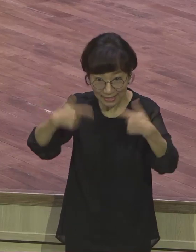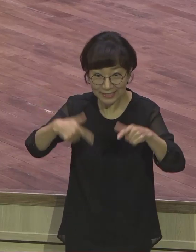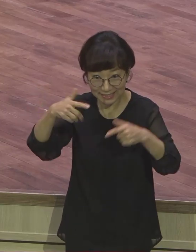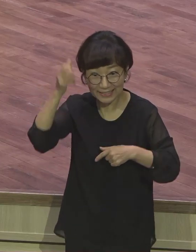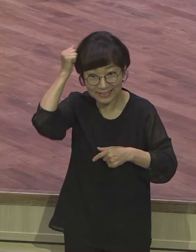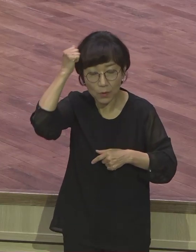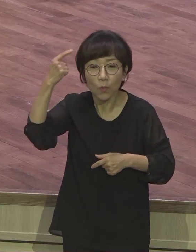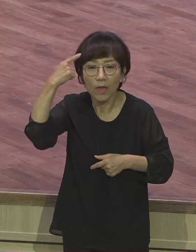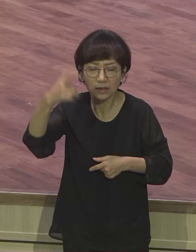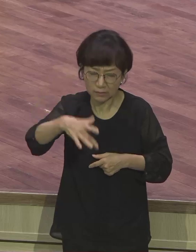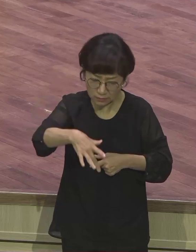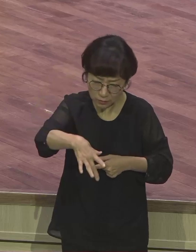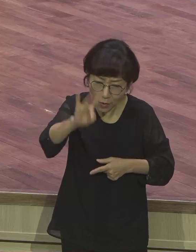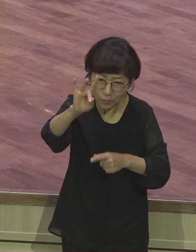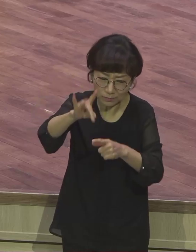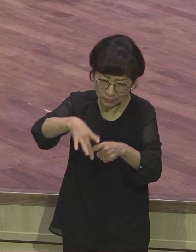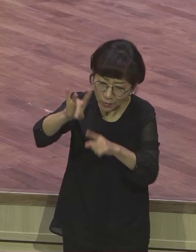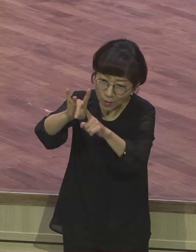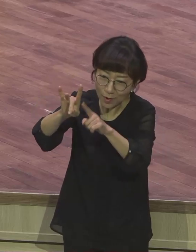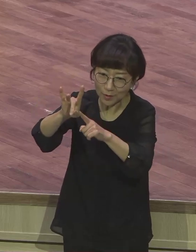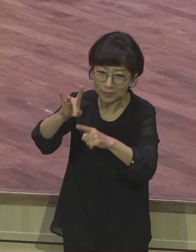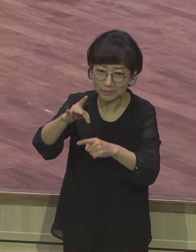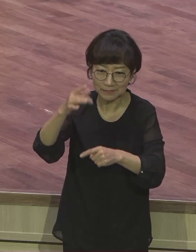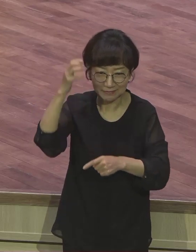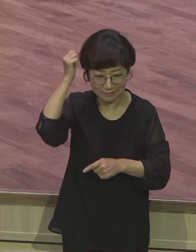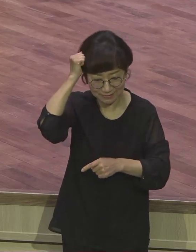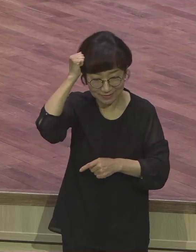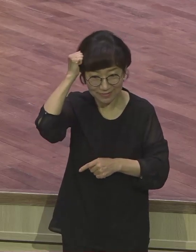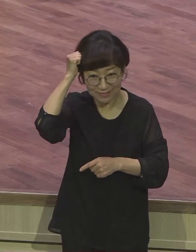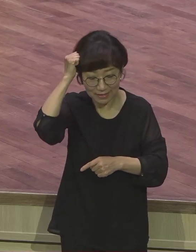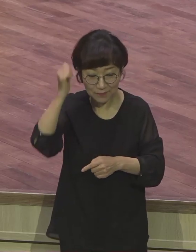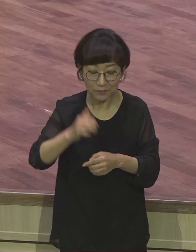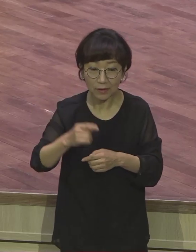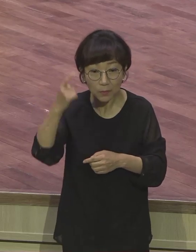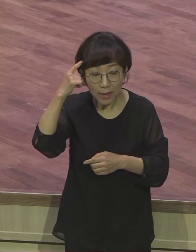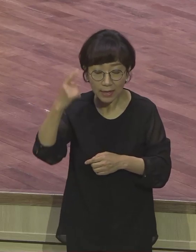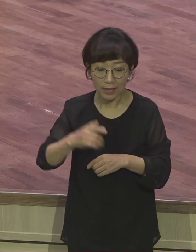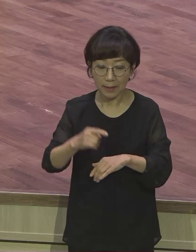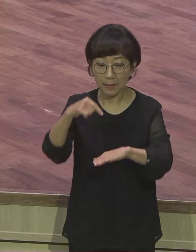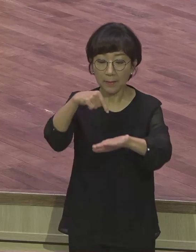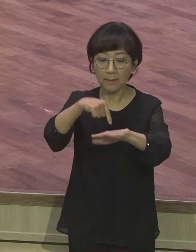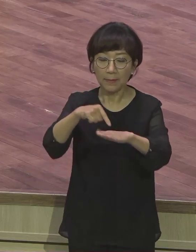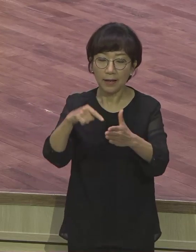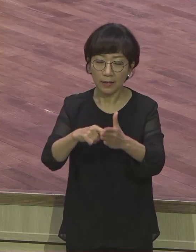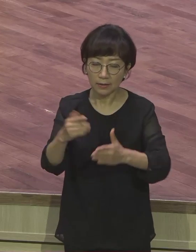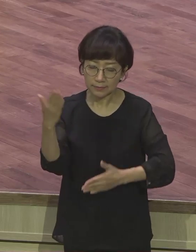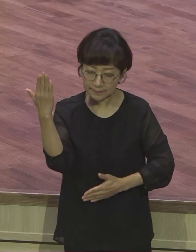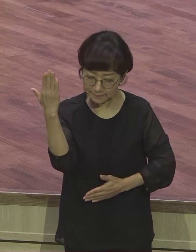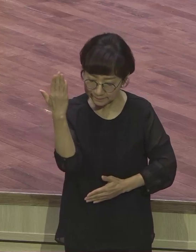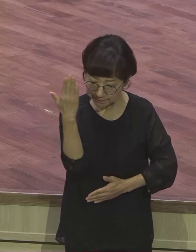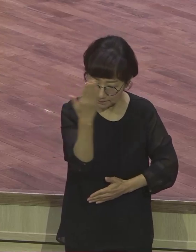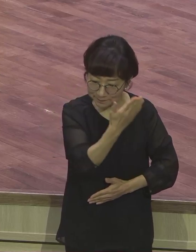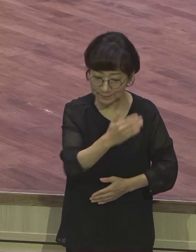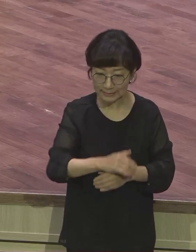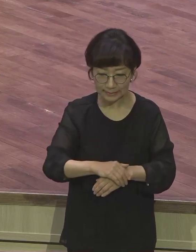중요하기 때문에. 왜 그러냐. 이때 마음이 가장 순수하면서도 열정이 차있는